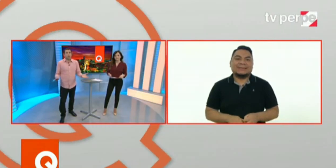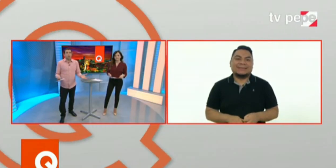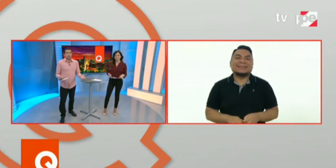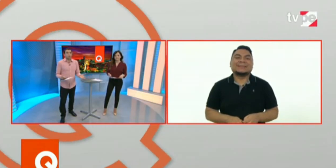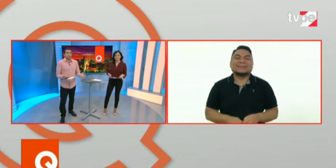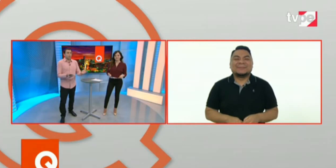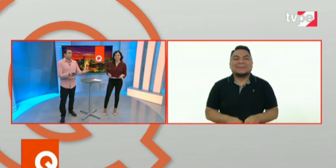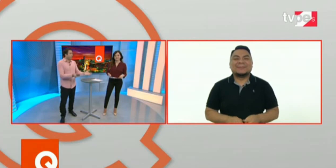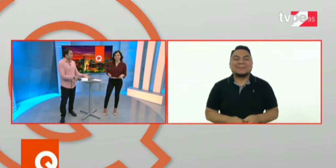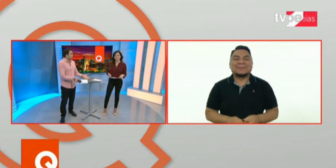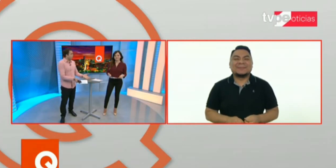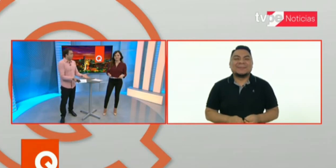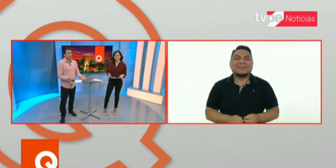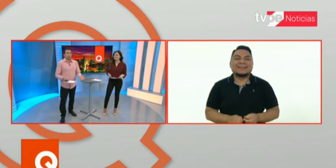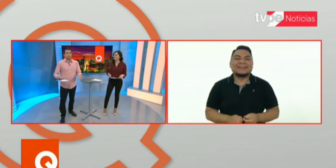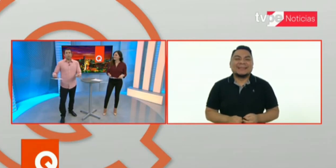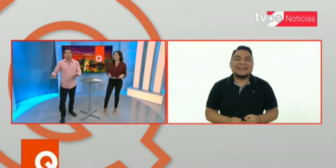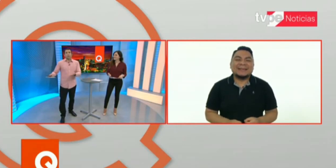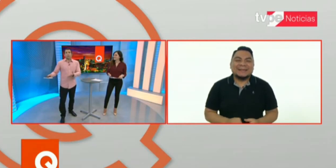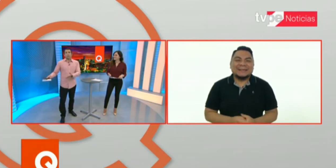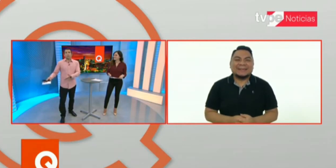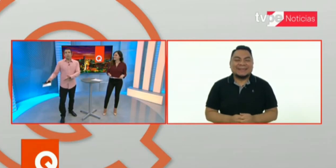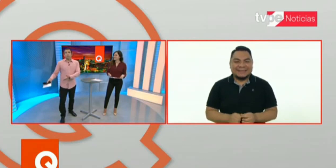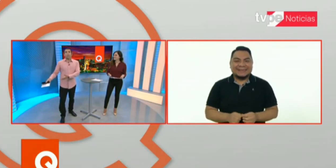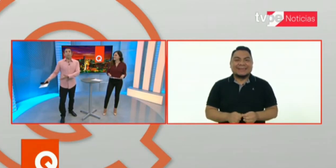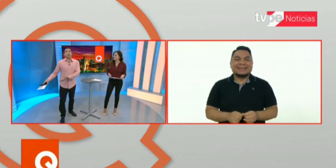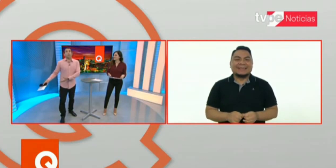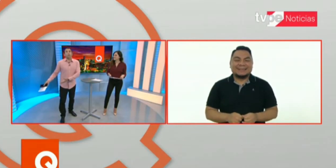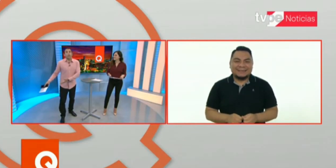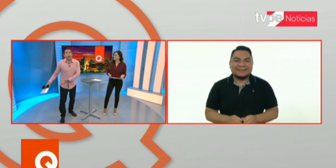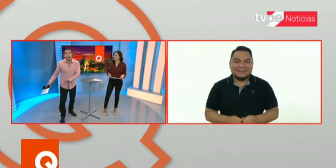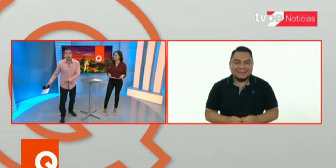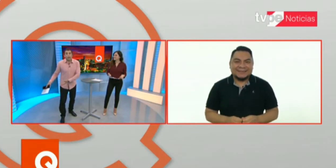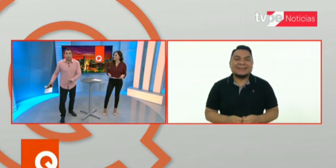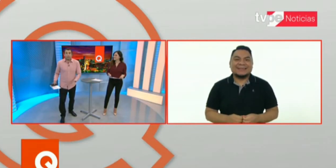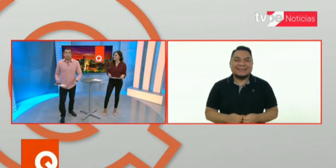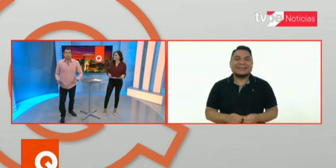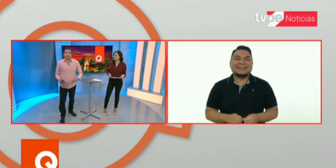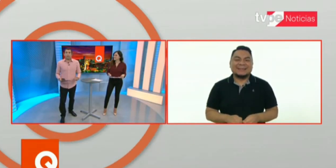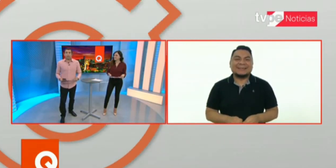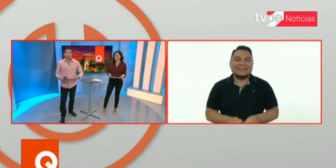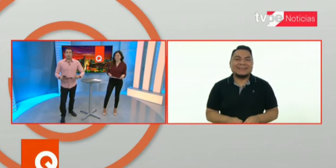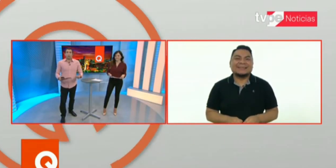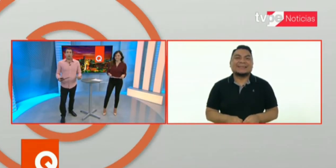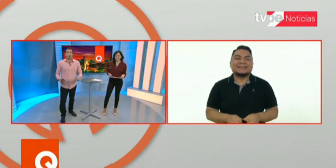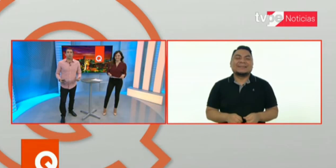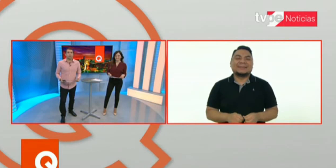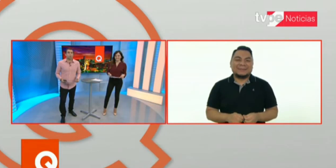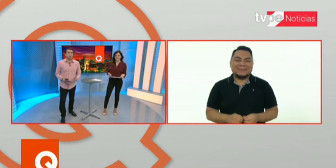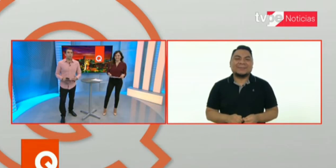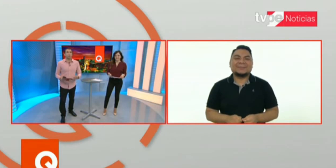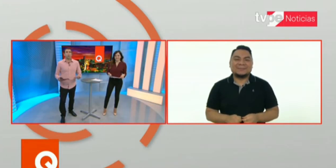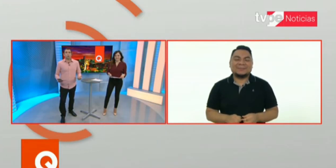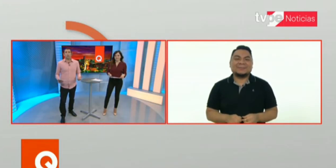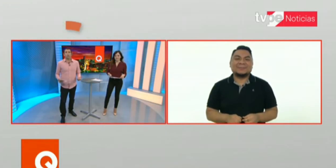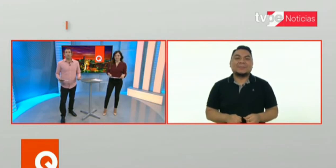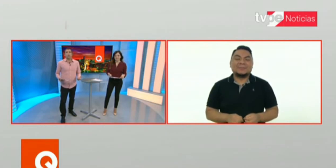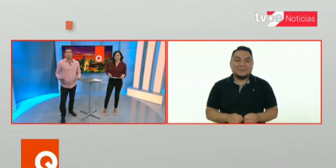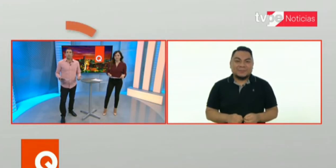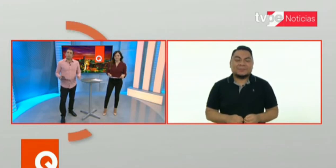en comerciales de supermercados, en videos musicales. Es decir, ya los peruanos estamos tomando nota y eso es